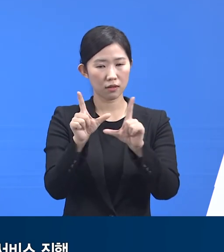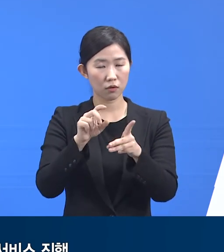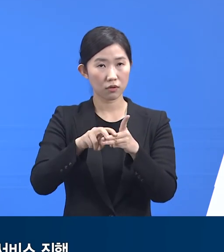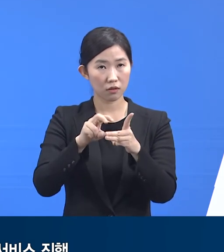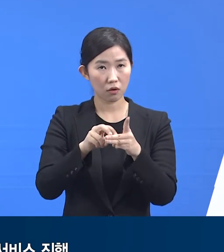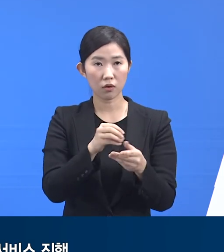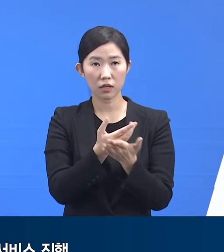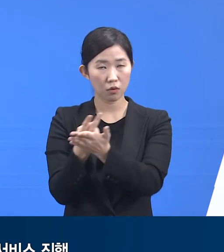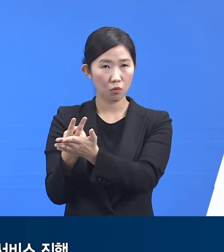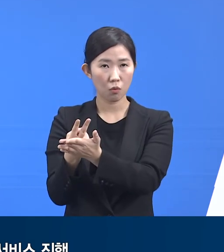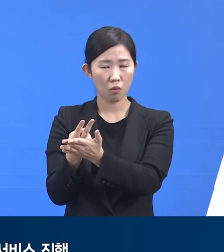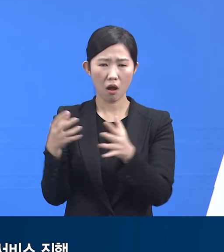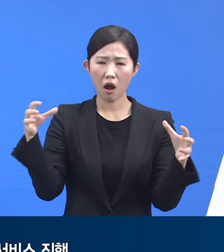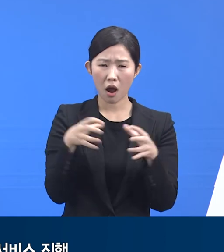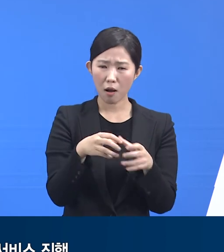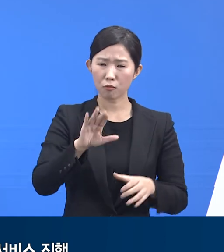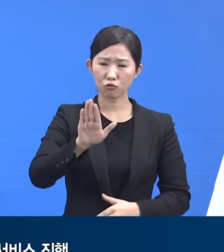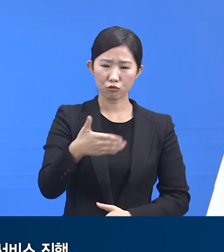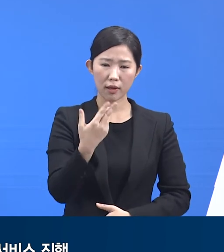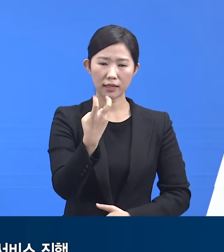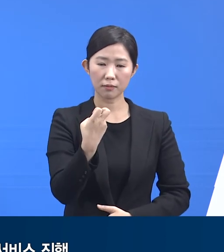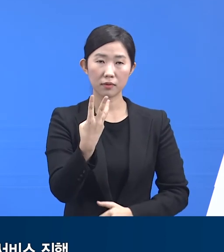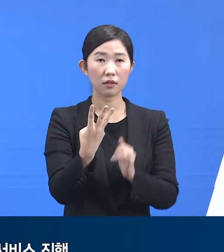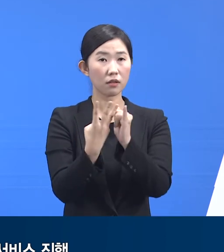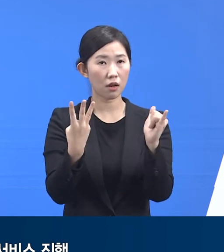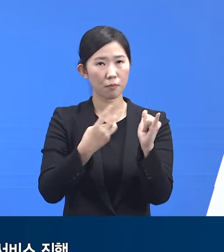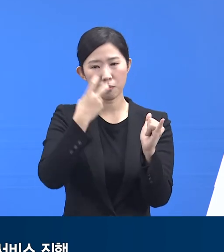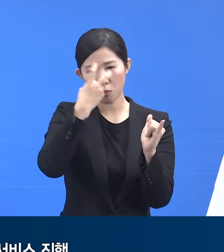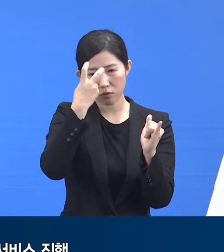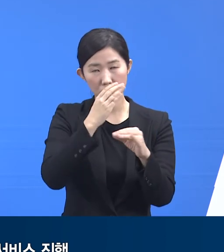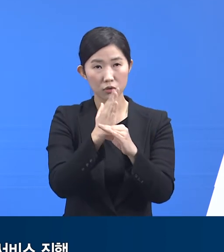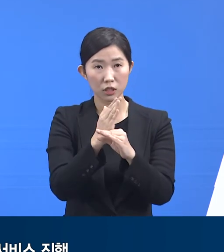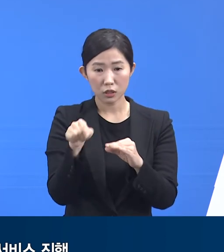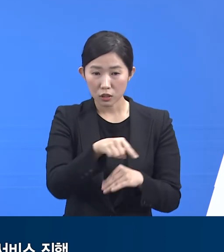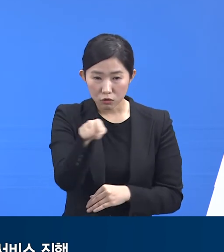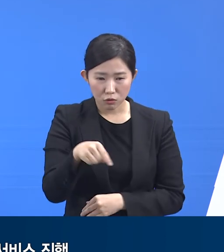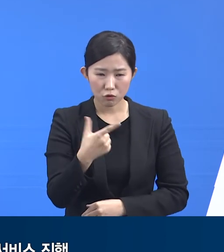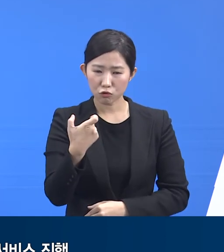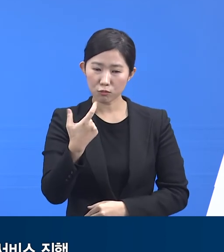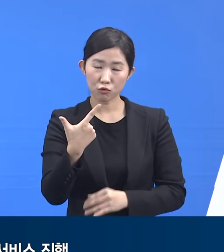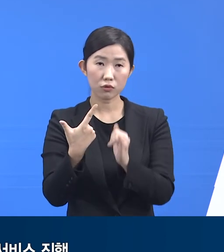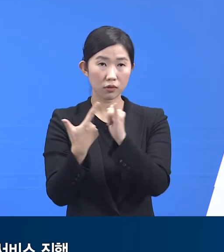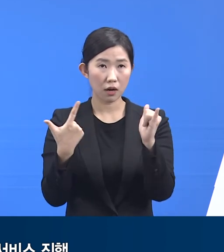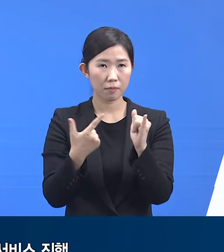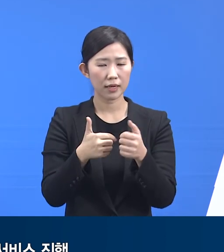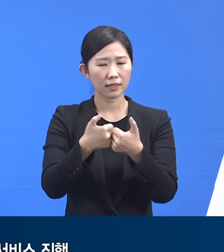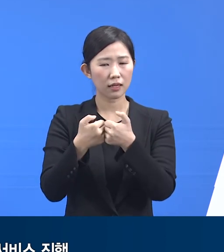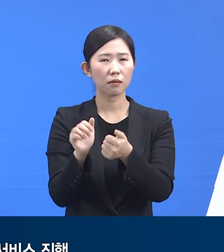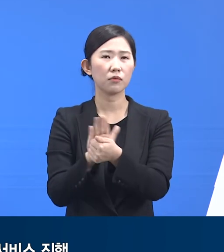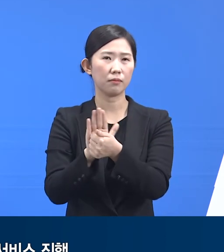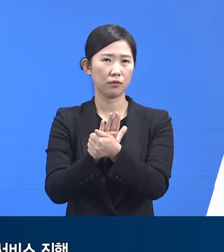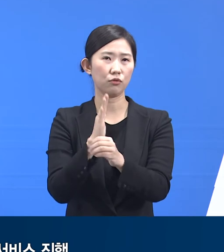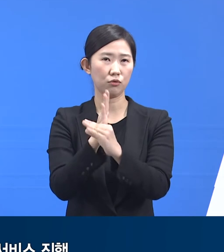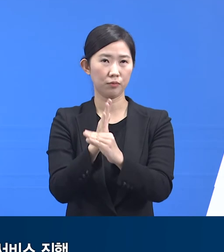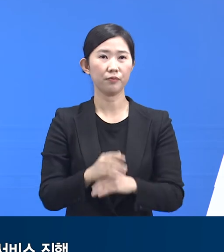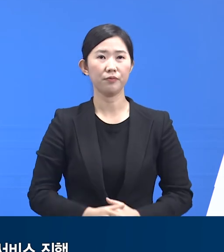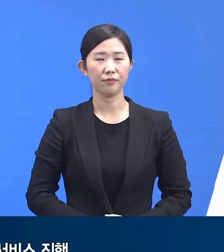누적합계 913명을 모니터링하였으며 이중 66명에 대해서는 상담 서비스를 진행하고 있습니다.